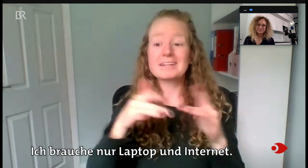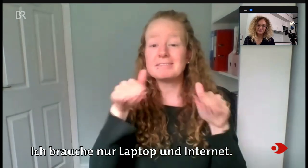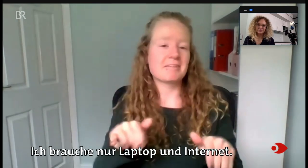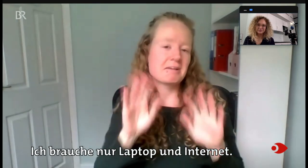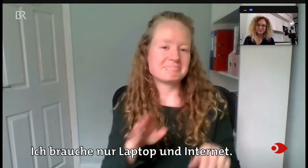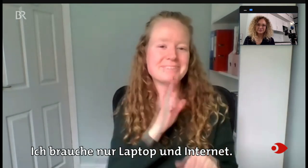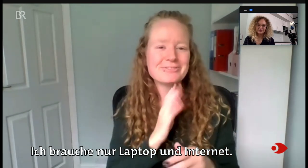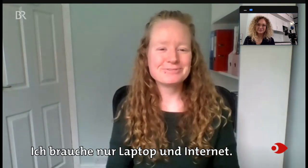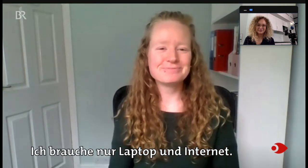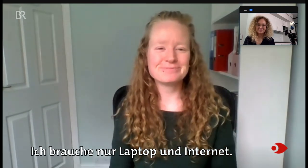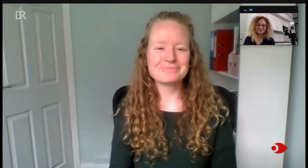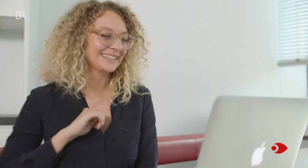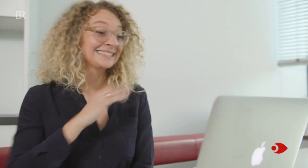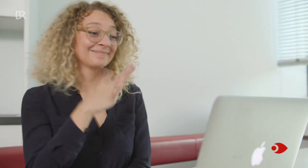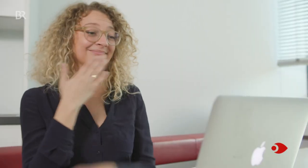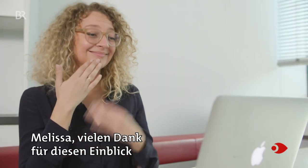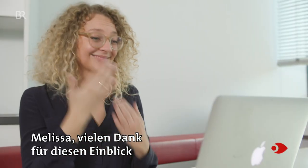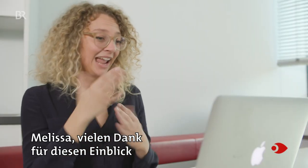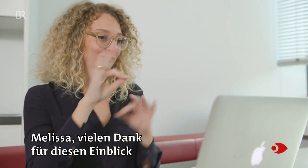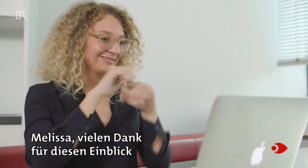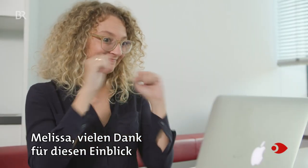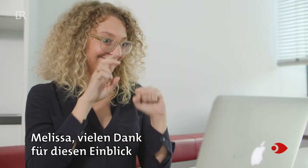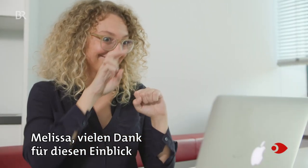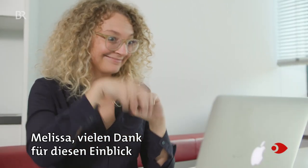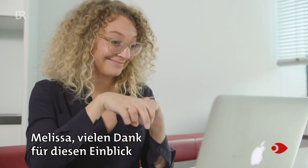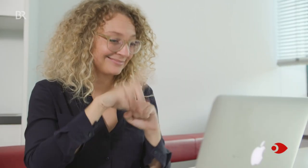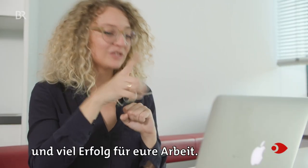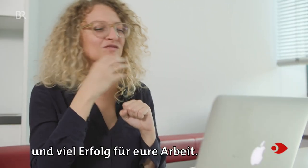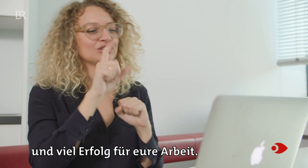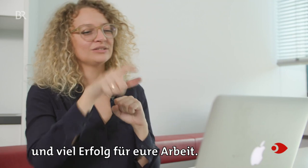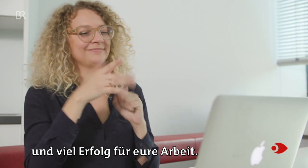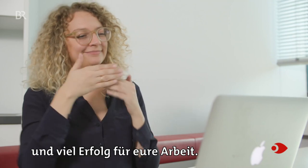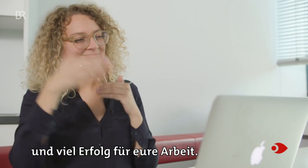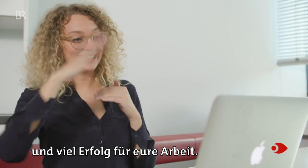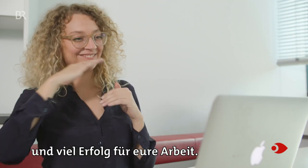Laptop und Internet. Melissa, vielen Dank für diesen Einblick und viel Erfolg für eure Arbeit.